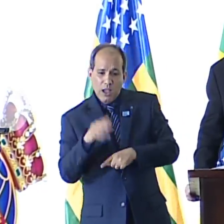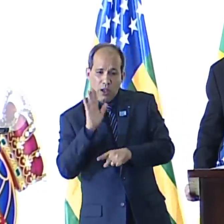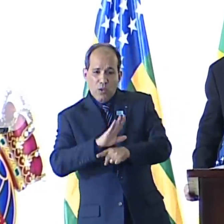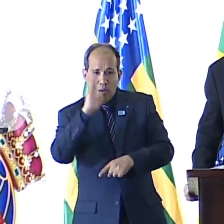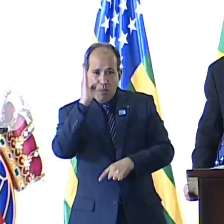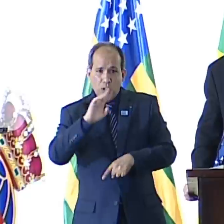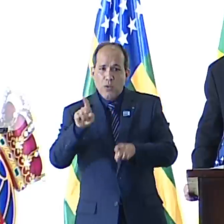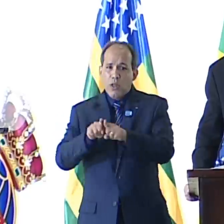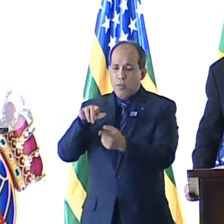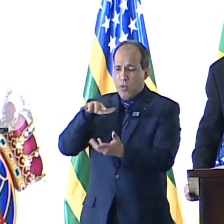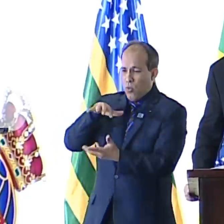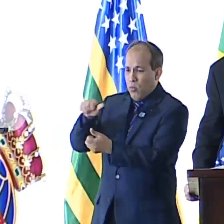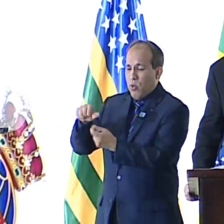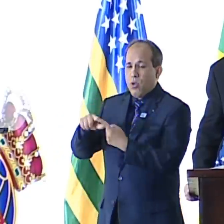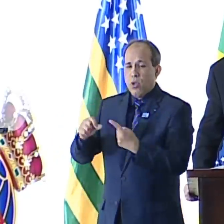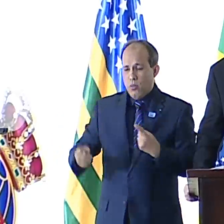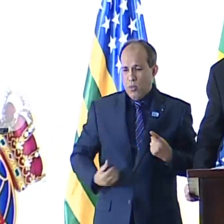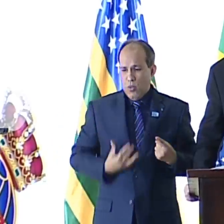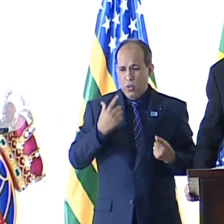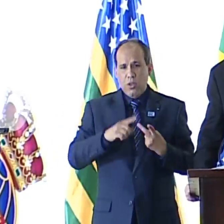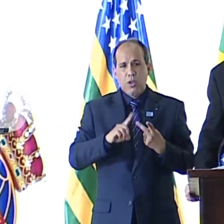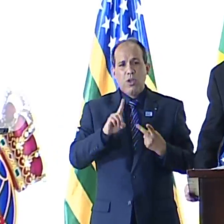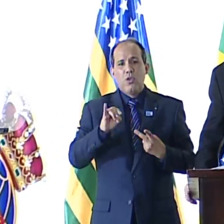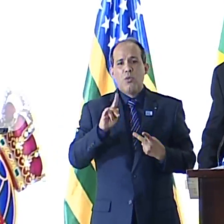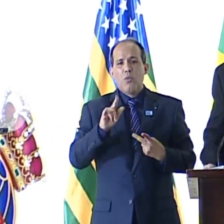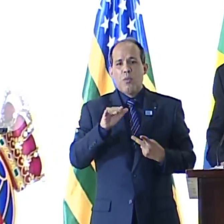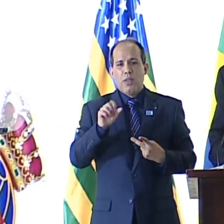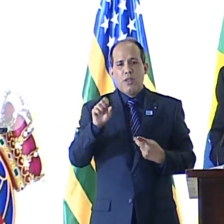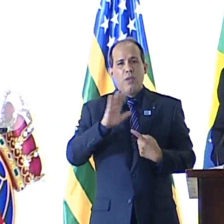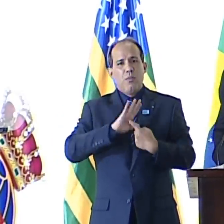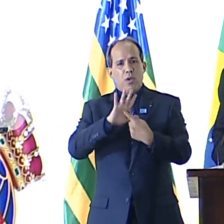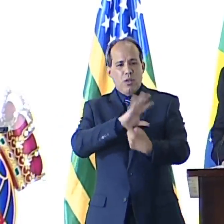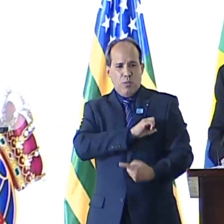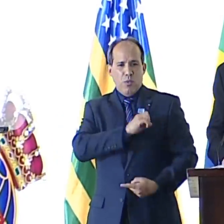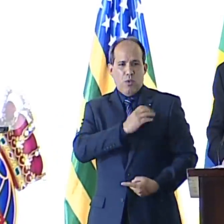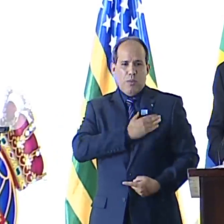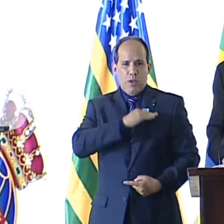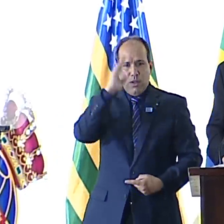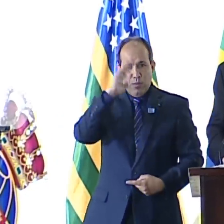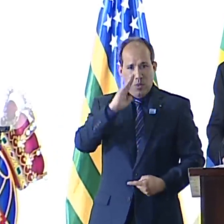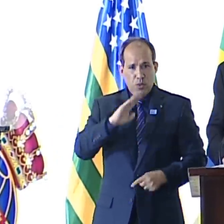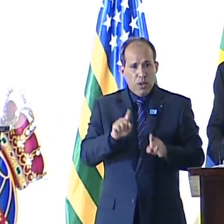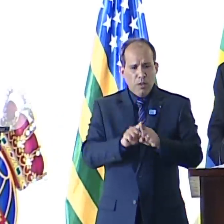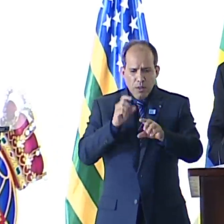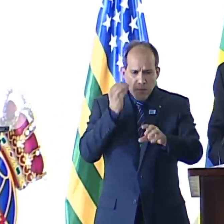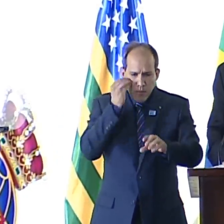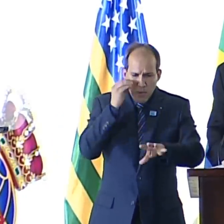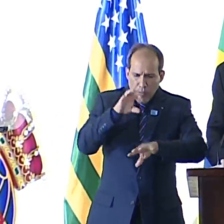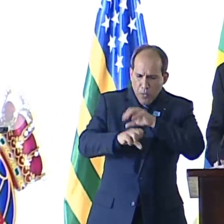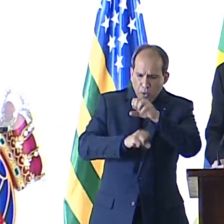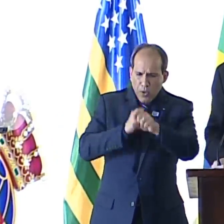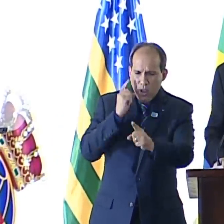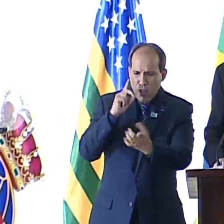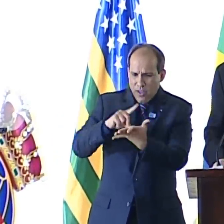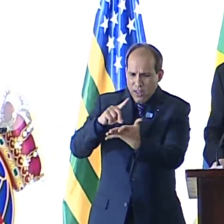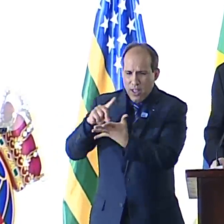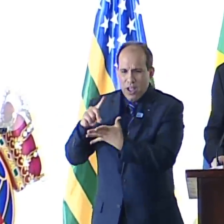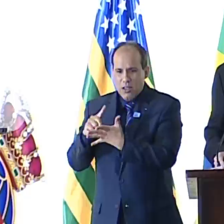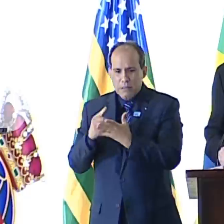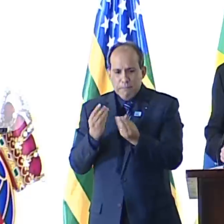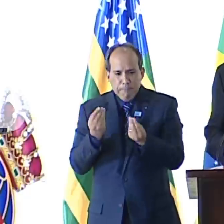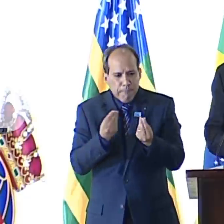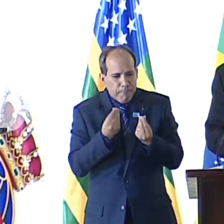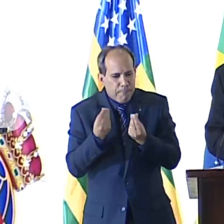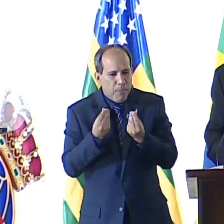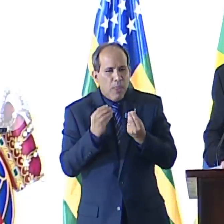a poesia e a diplomacia, são expressão do sentimento de amor à pátria e à vida. Ambas são a busca da verdade, a verdade inatingível, mas